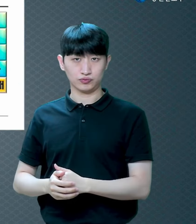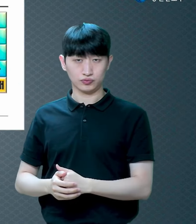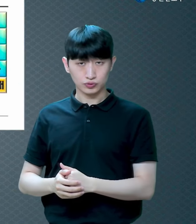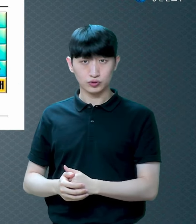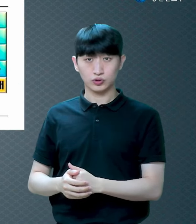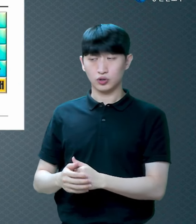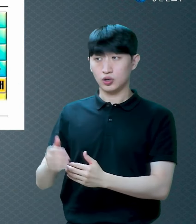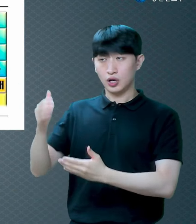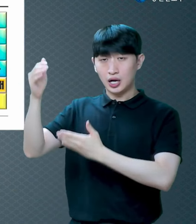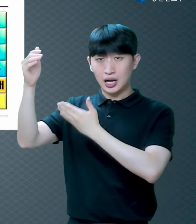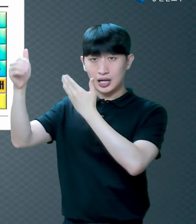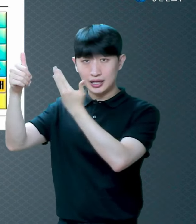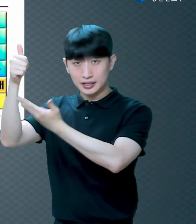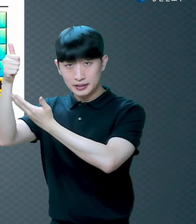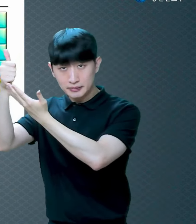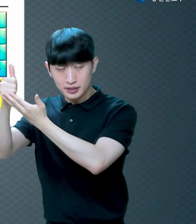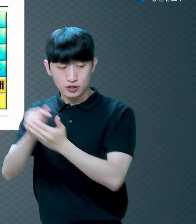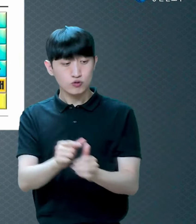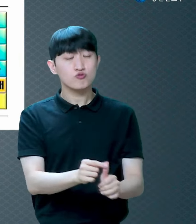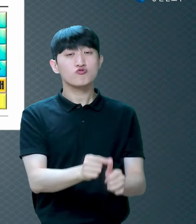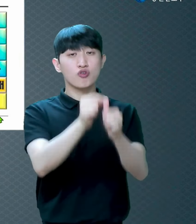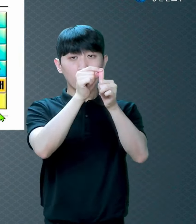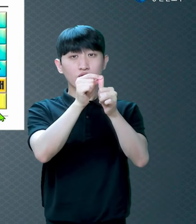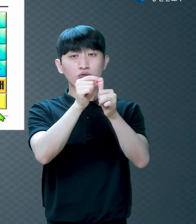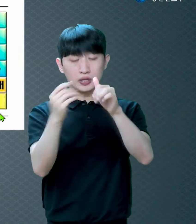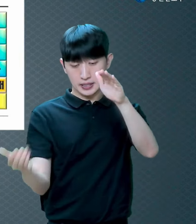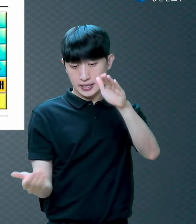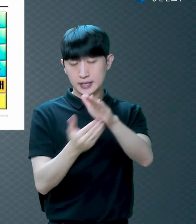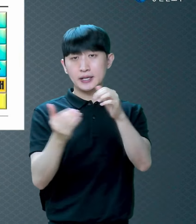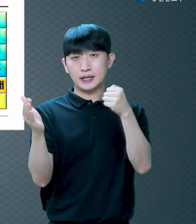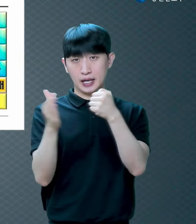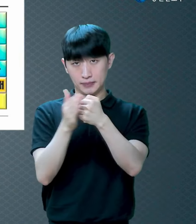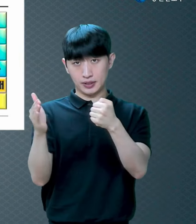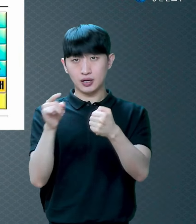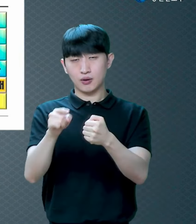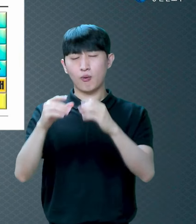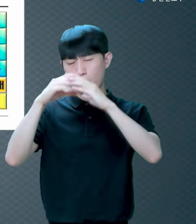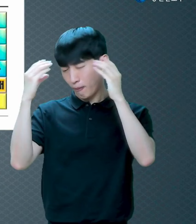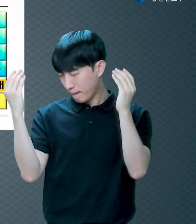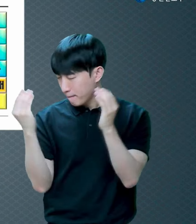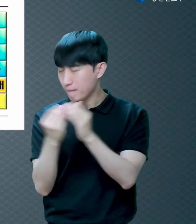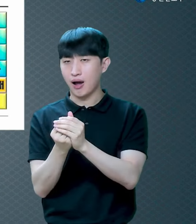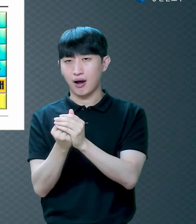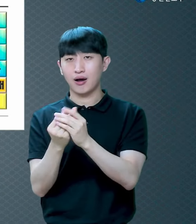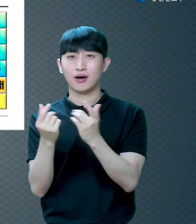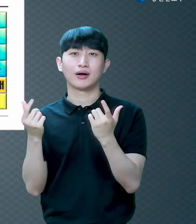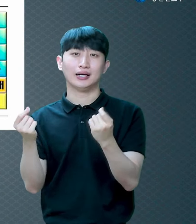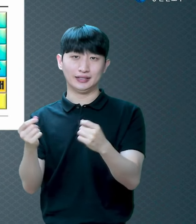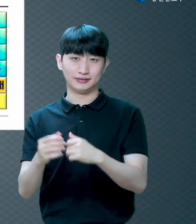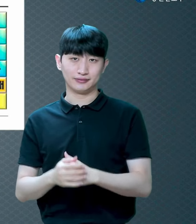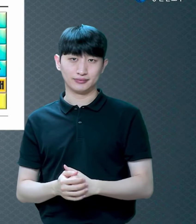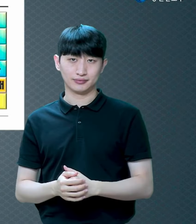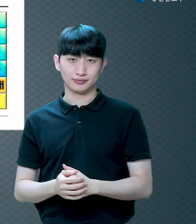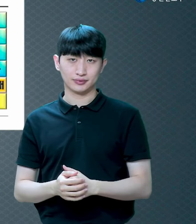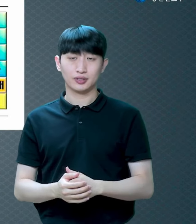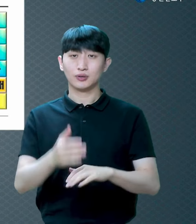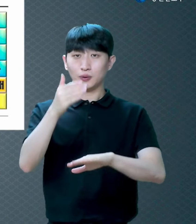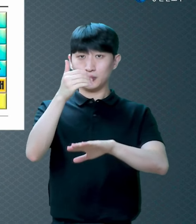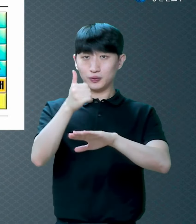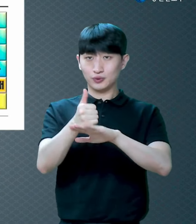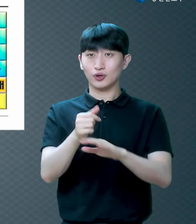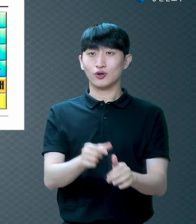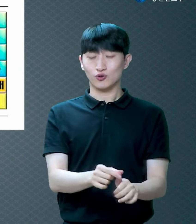나도 완벽한 거죠 그래서 구원을 이같이 큰 구원 그러는 거예요